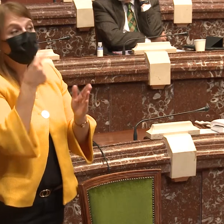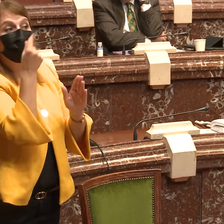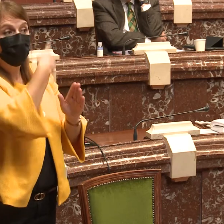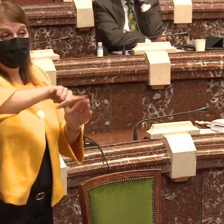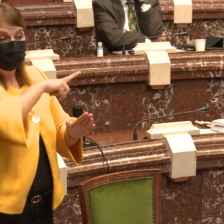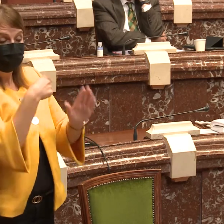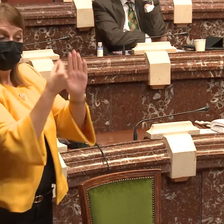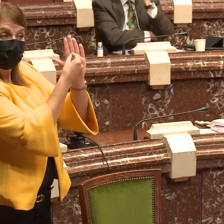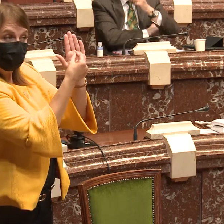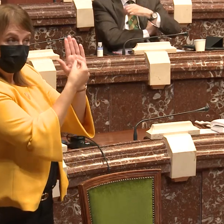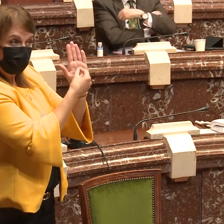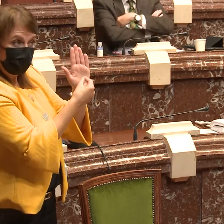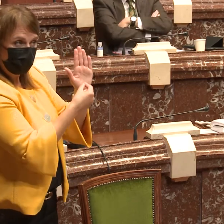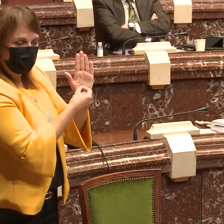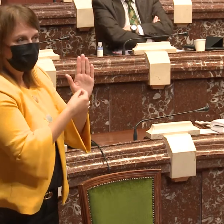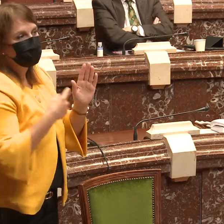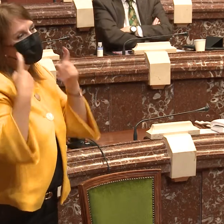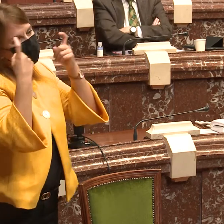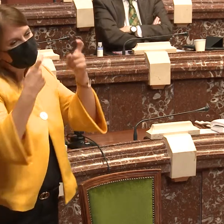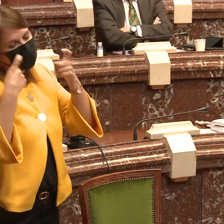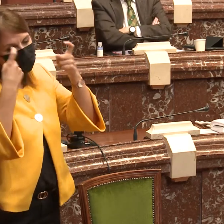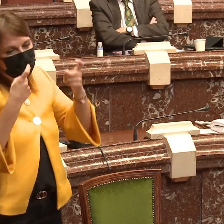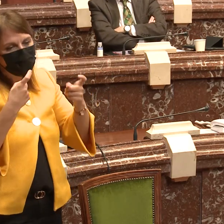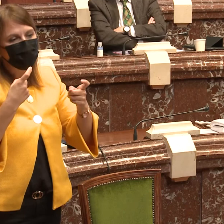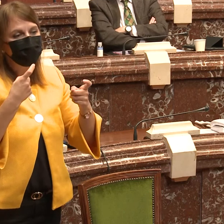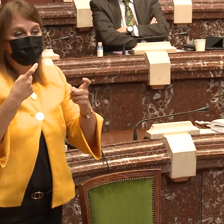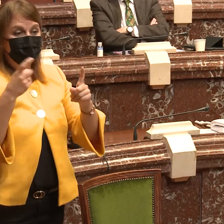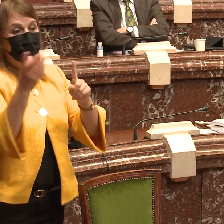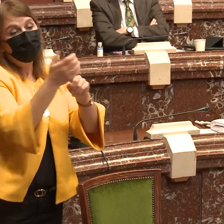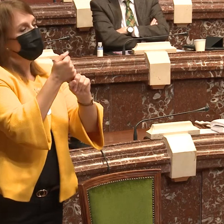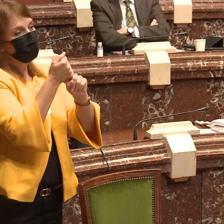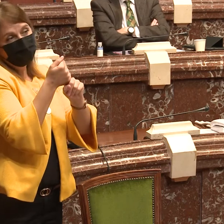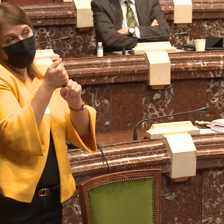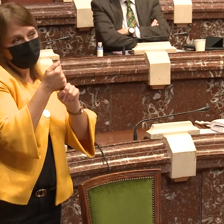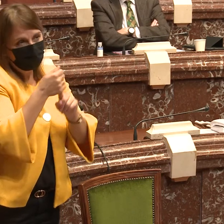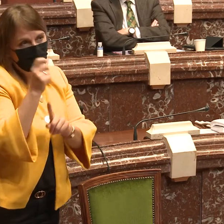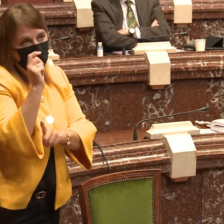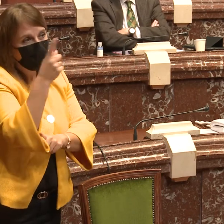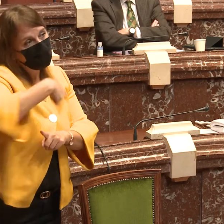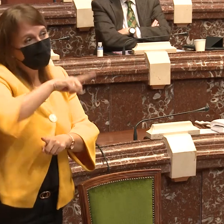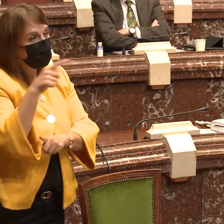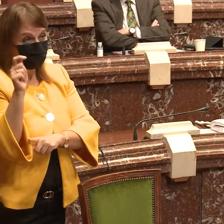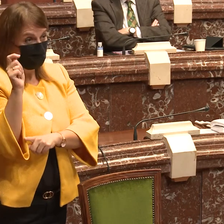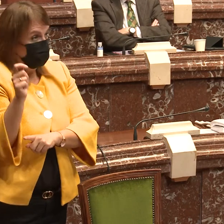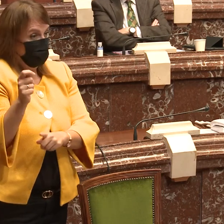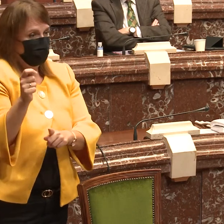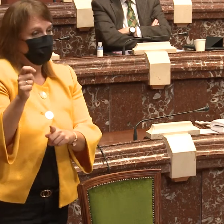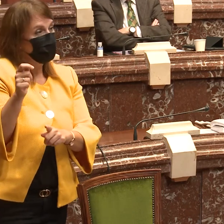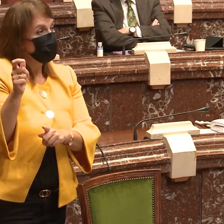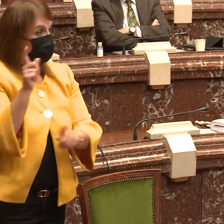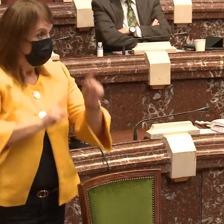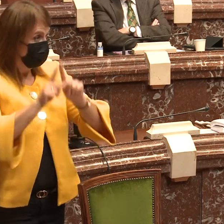Como representante del Grupo Socialista estamos intentando solventar ciertas medidas